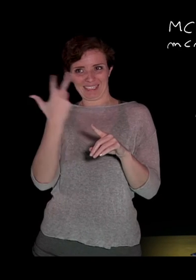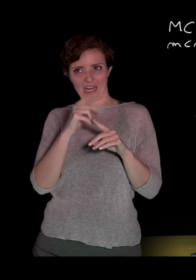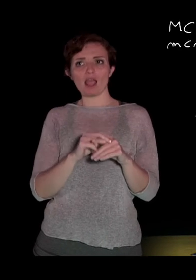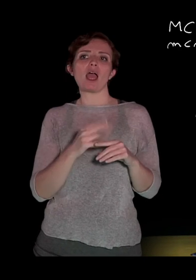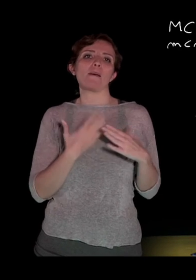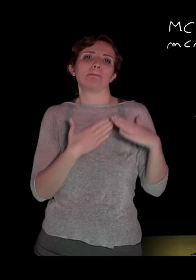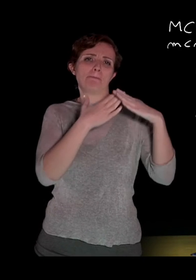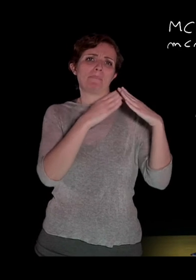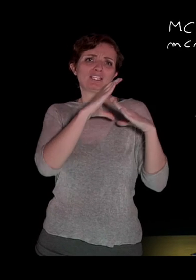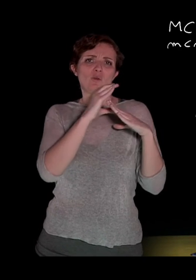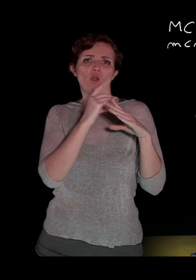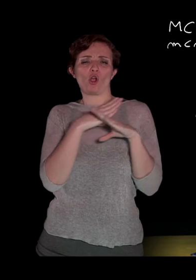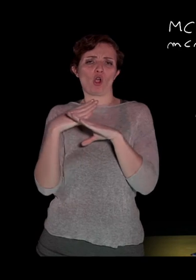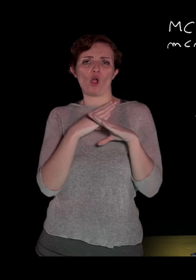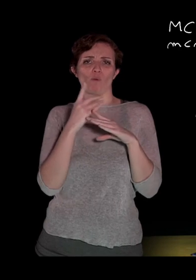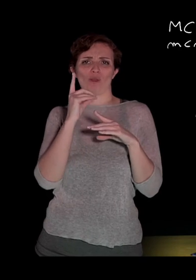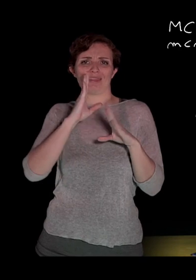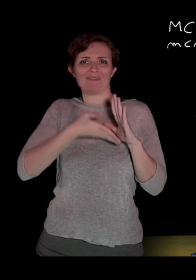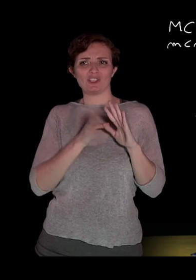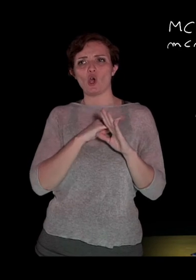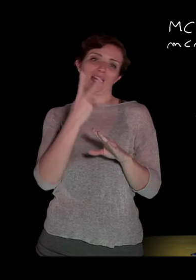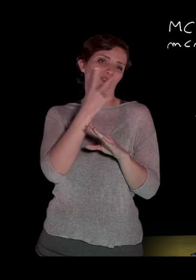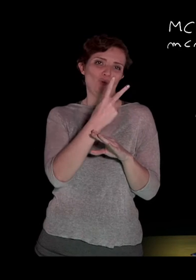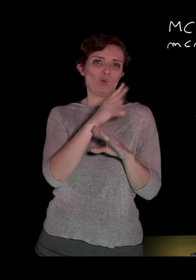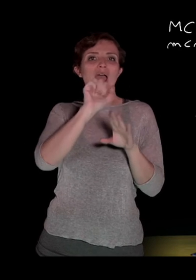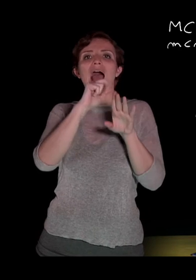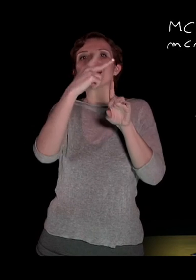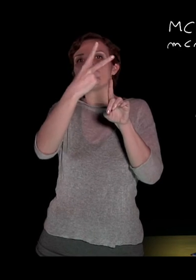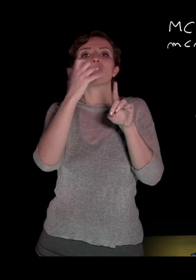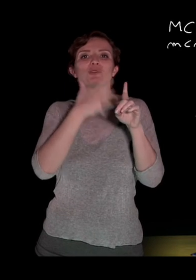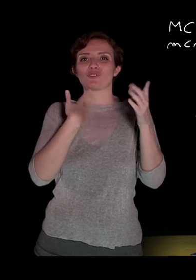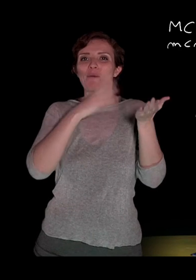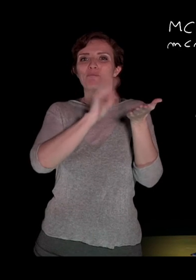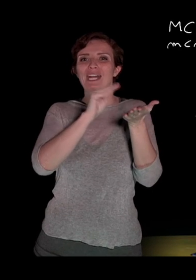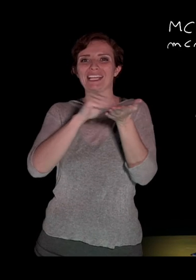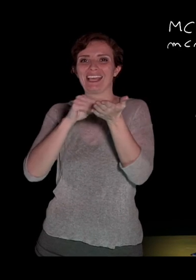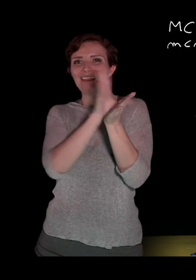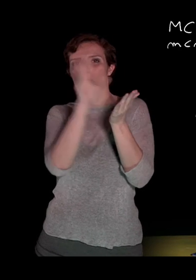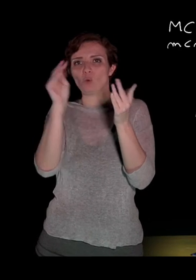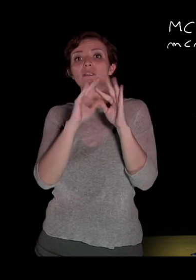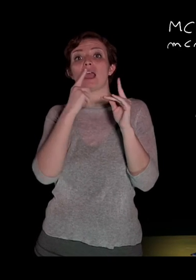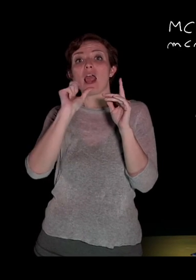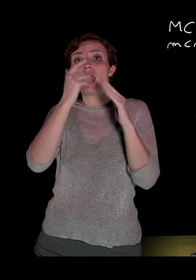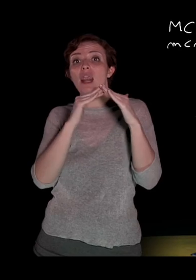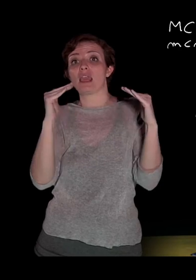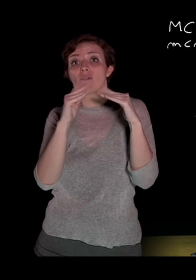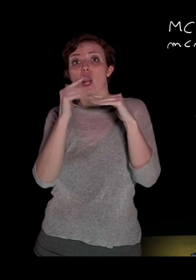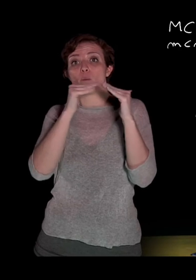2a alla seconda, che evidentemente è presente in tutti i termini, il grado più basso è il secondo. Per quanto riguarda b,